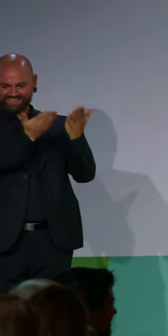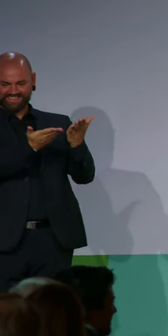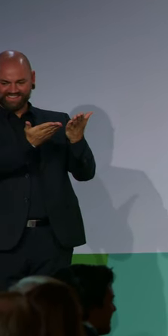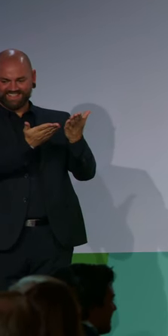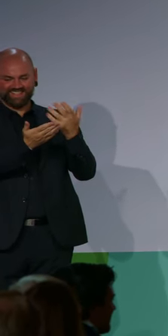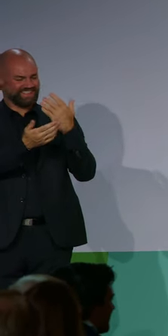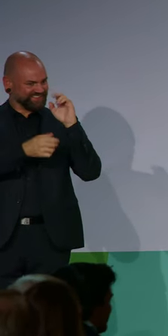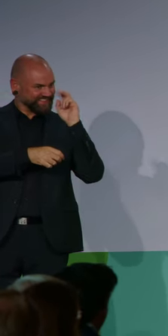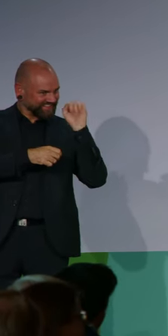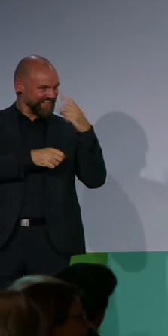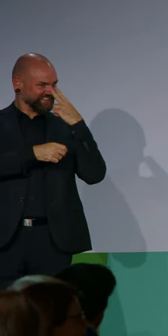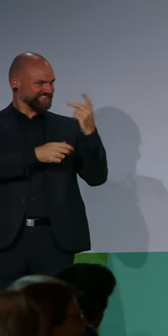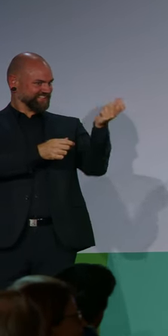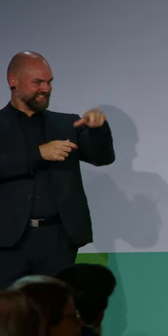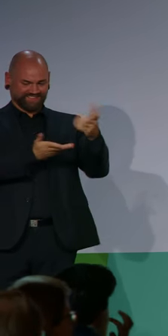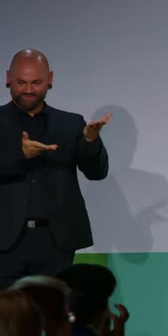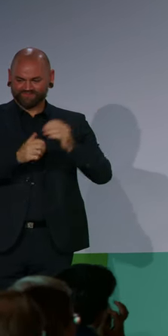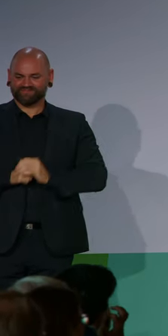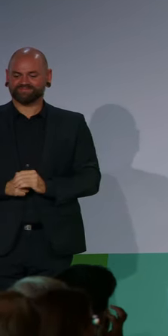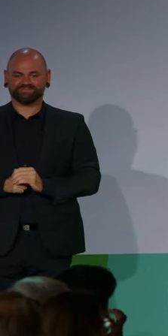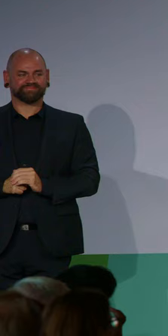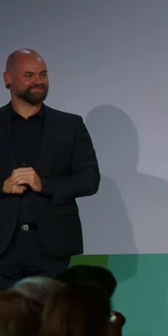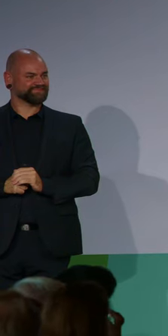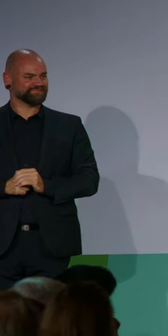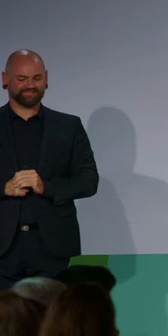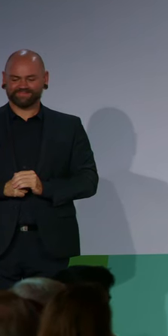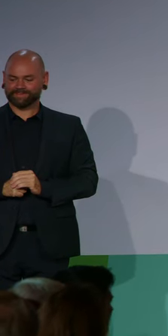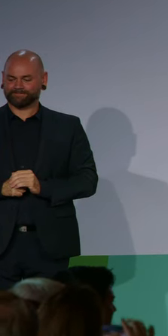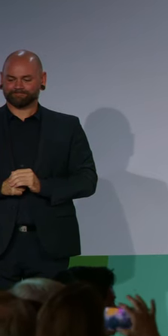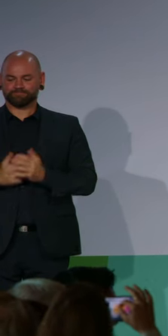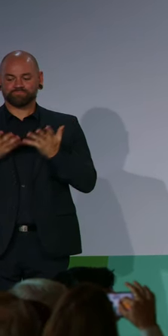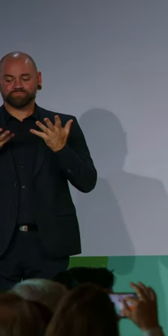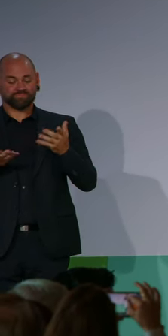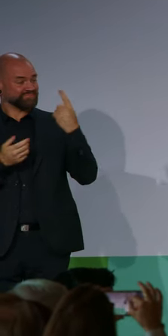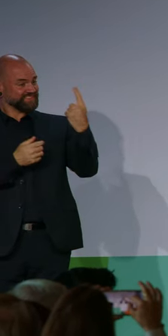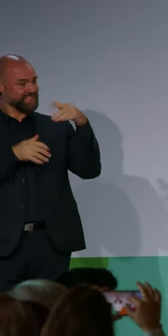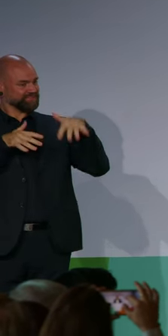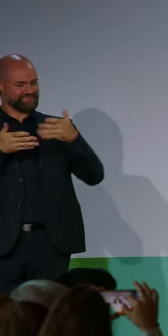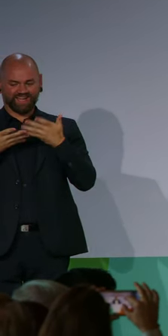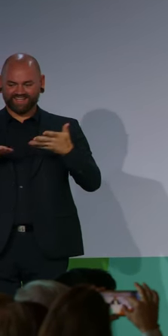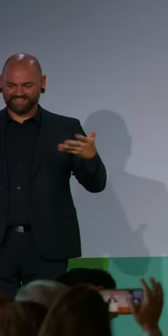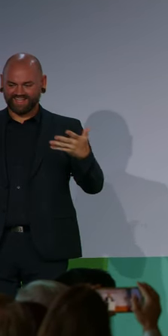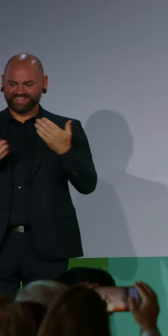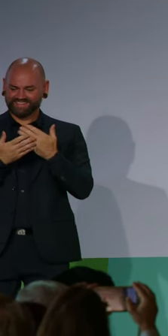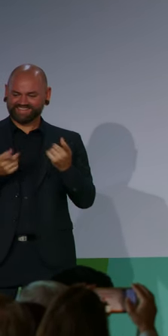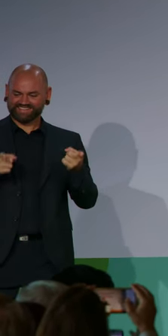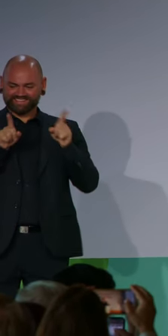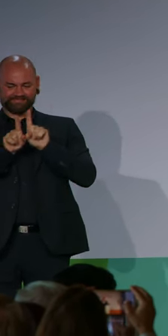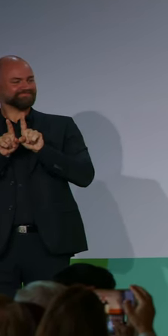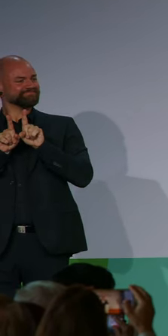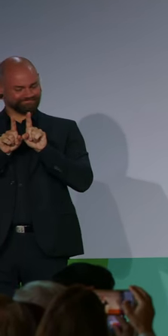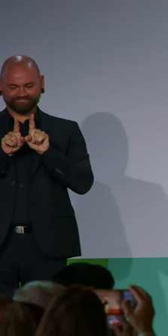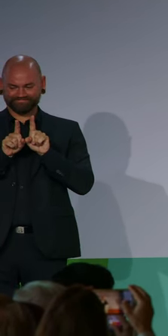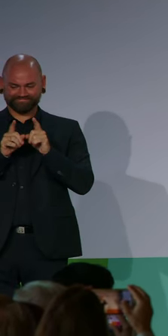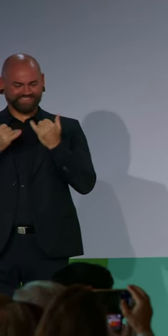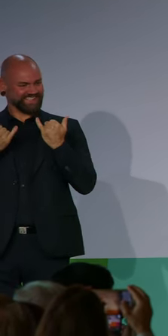wie ich dich so kenne, hast du wahrscheinlich im Bundeskanzler in der kurzen Zeit schon so zwei, drei, vier politische Botschaften mitgegeben, die ganz wichtig sind.